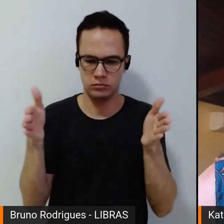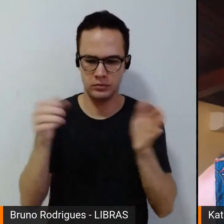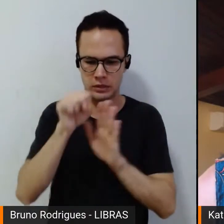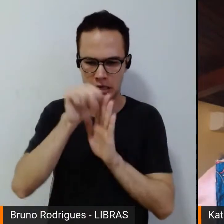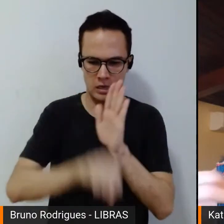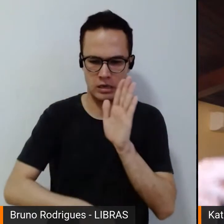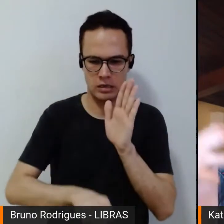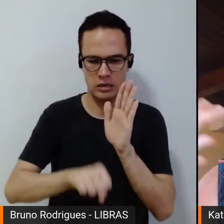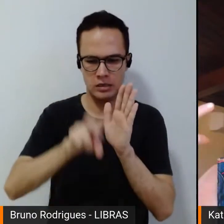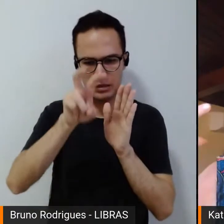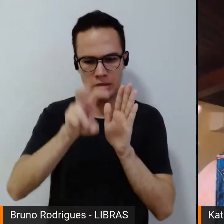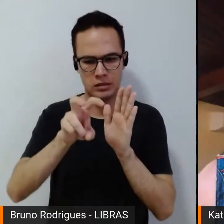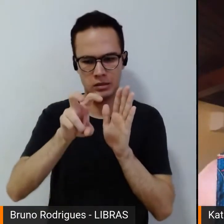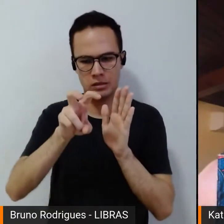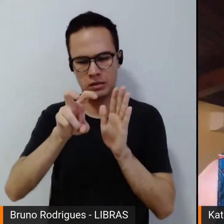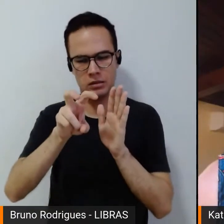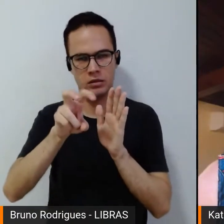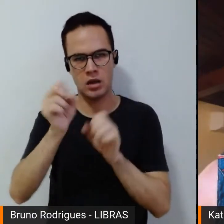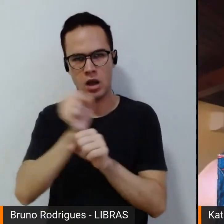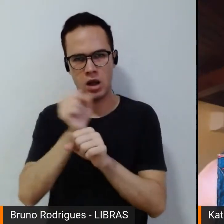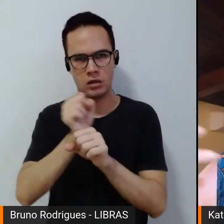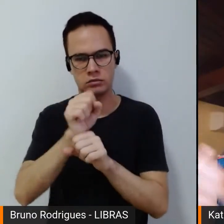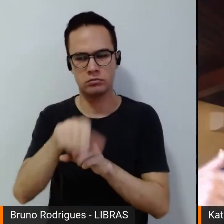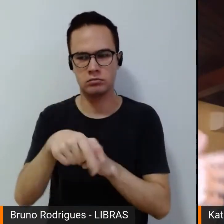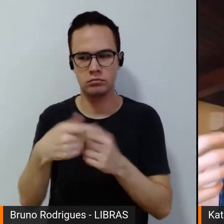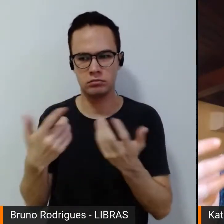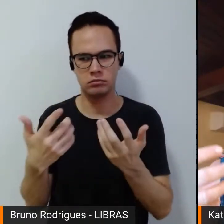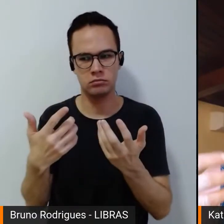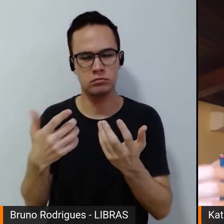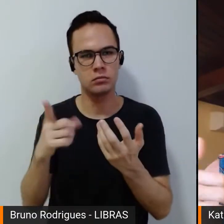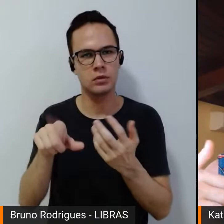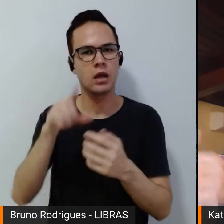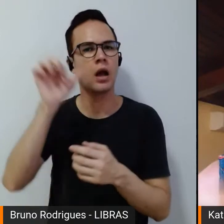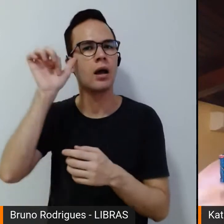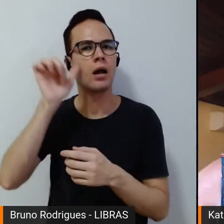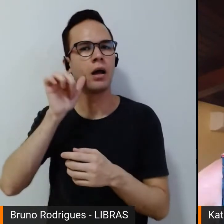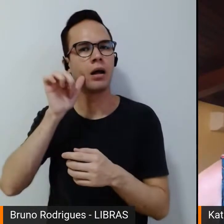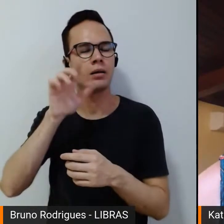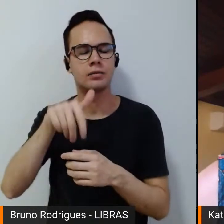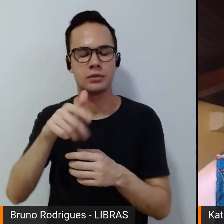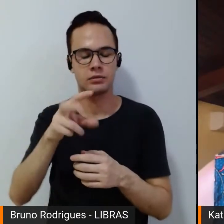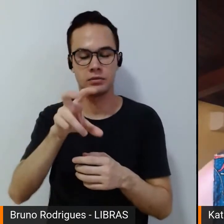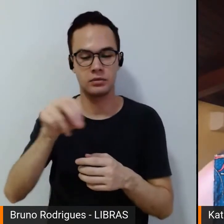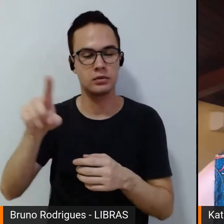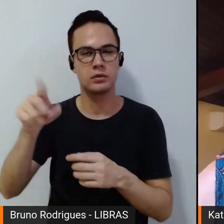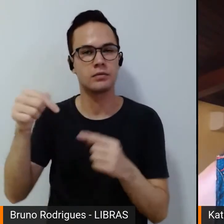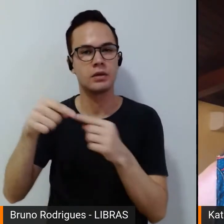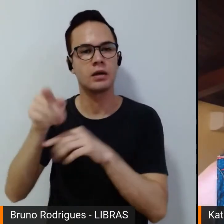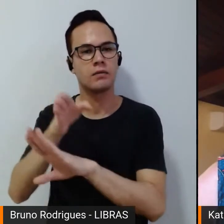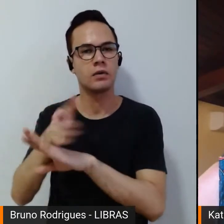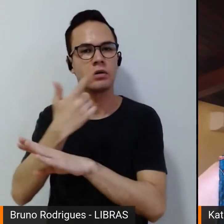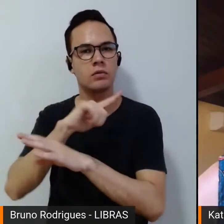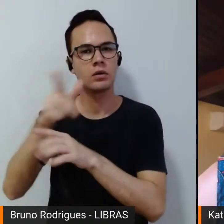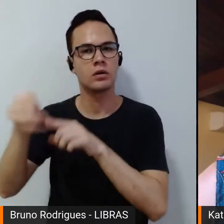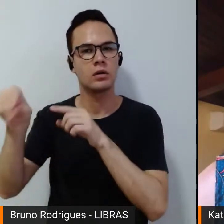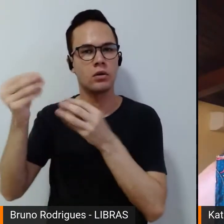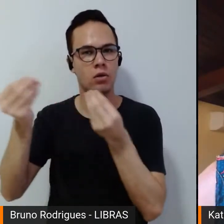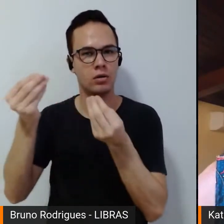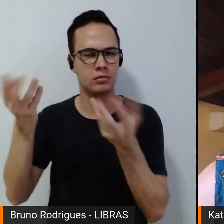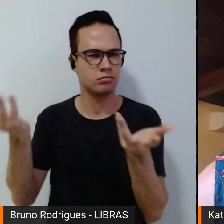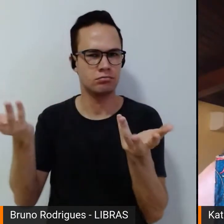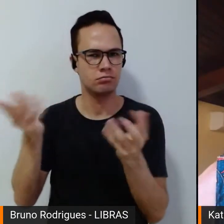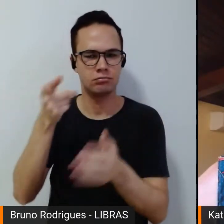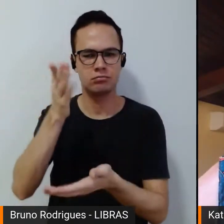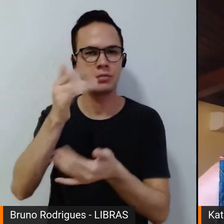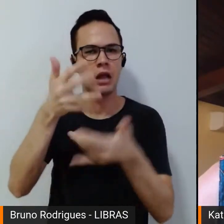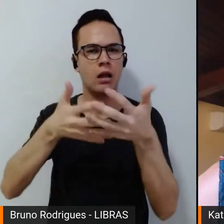do sucesso, vamos dizer assim, daquelas mulheres para chegar ao pódio? Lembrando que no meio